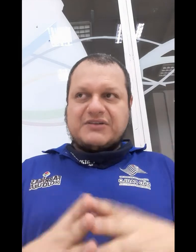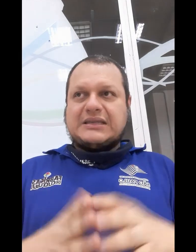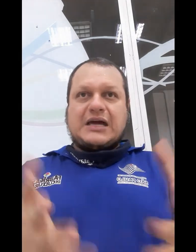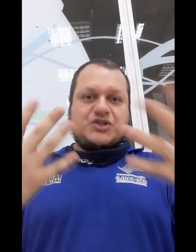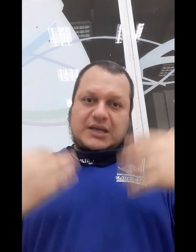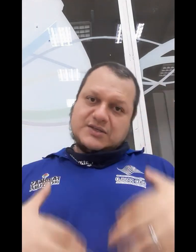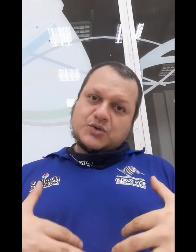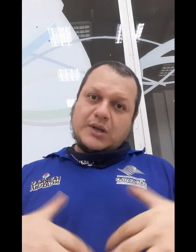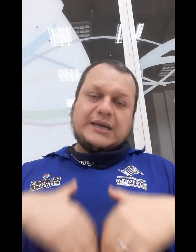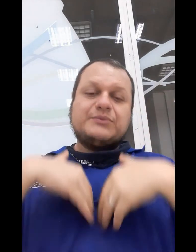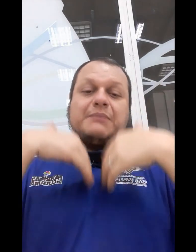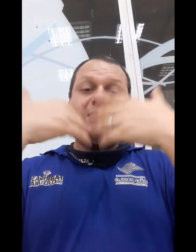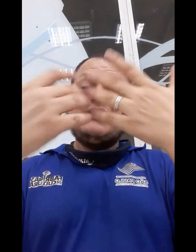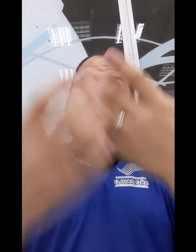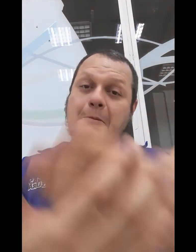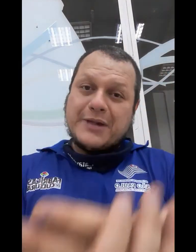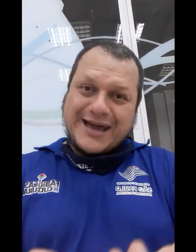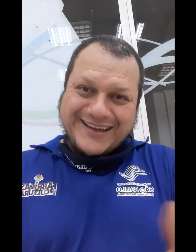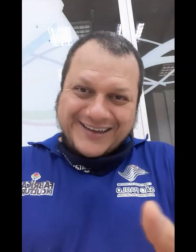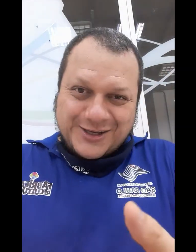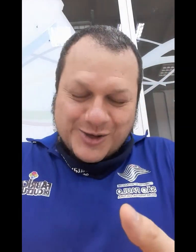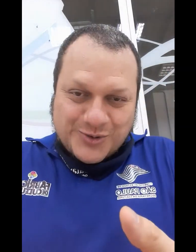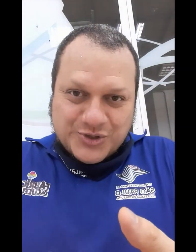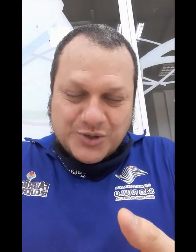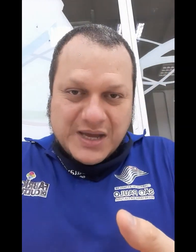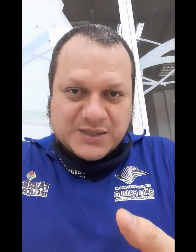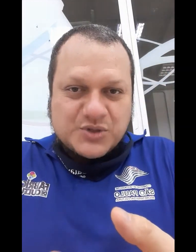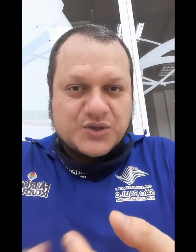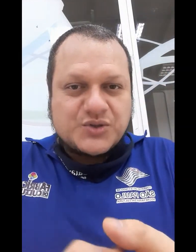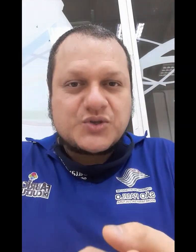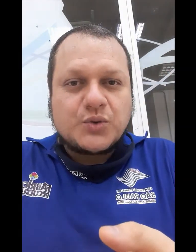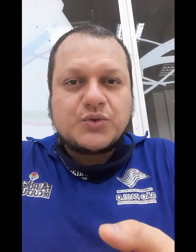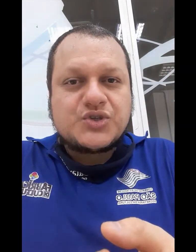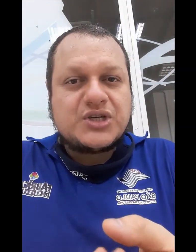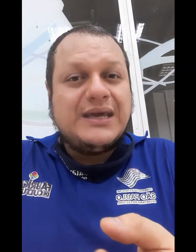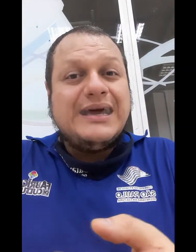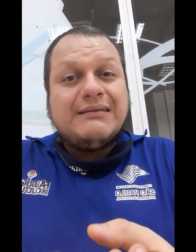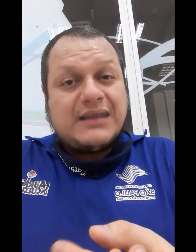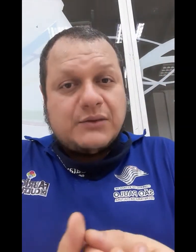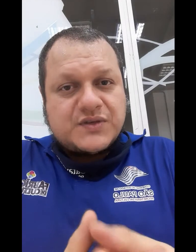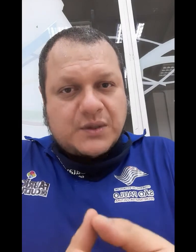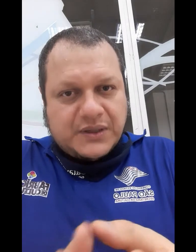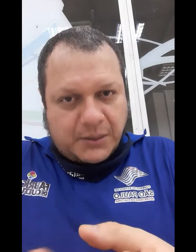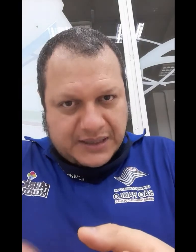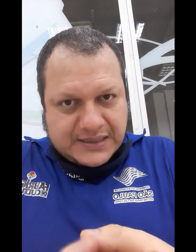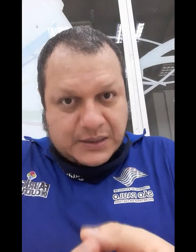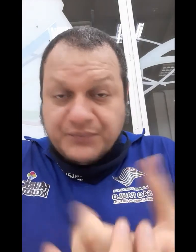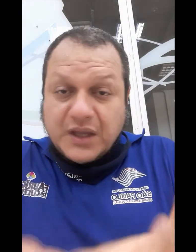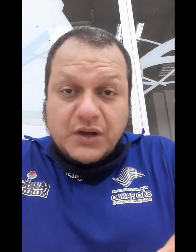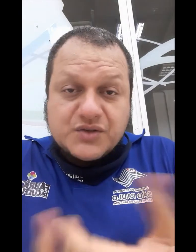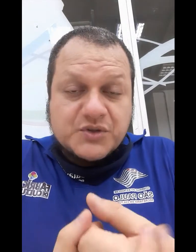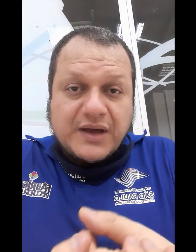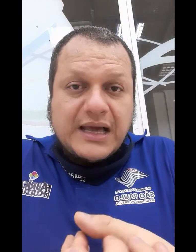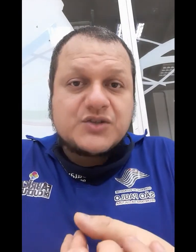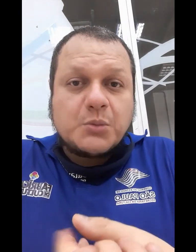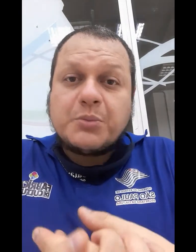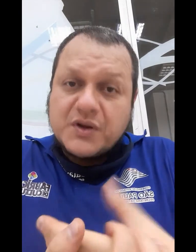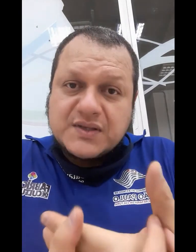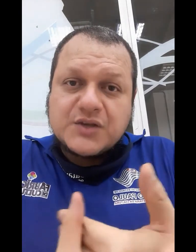verdade, eles escolheram também para que nós continuássemos nossos estudos de tradução e interpretação. Então, nós vamos falar sobre o processo